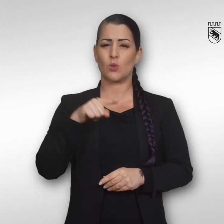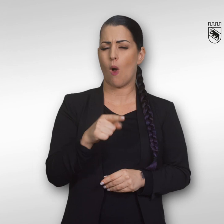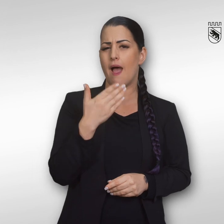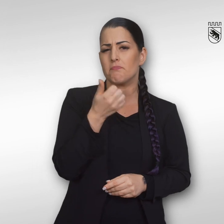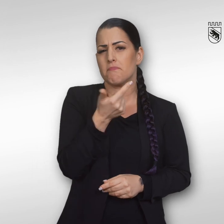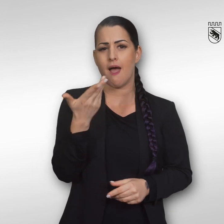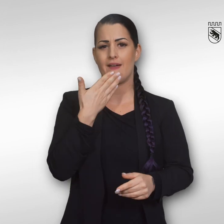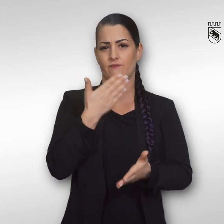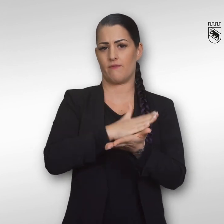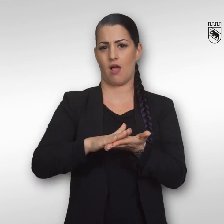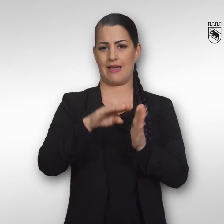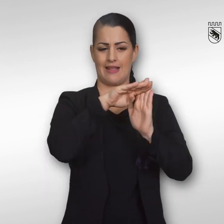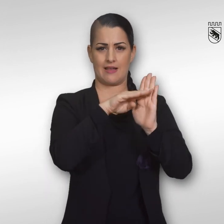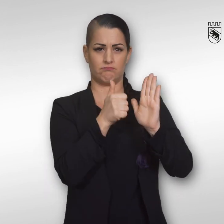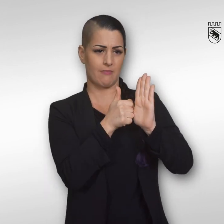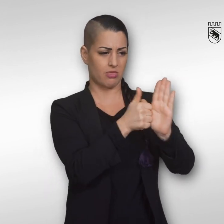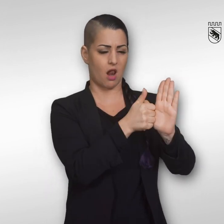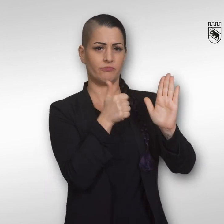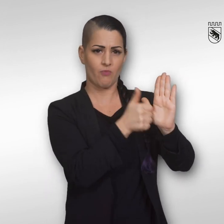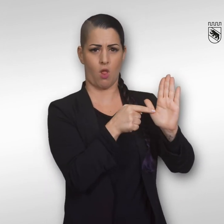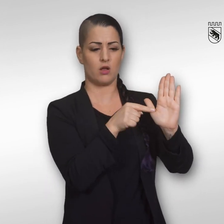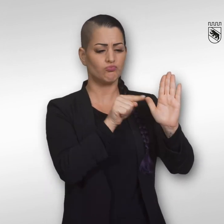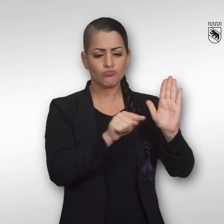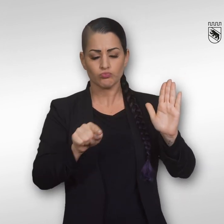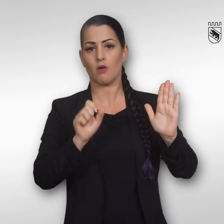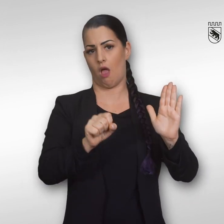Durch das Einhalten einiger einfacher Regeln kann dies verhindert werden.